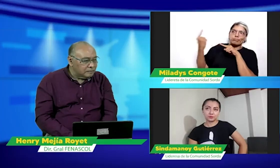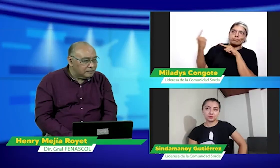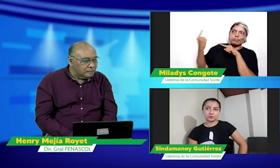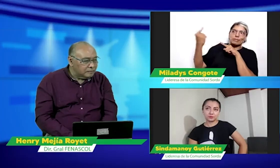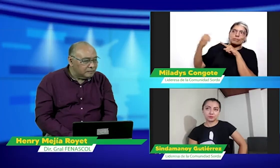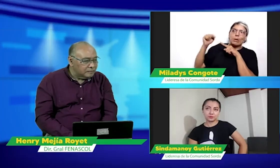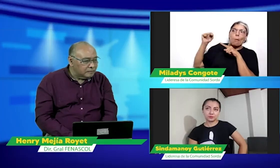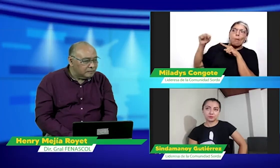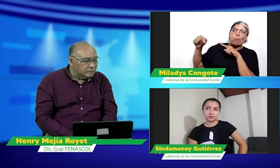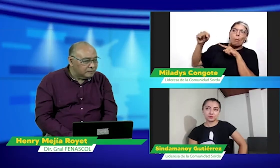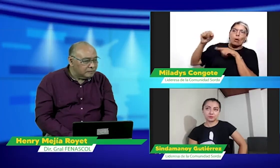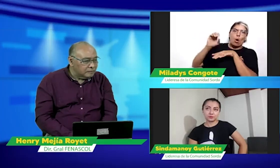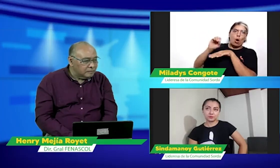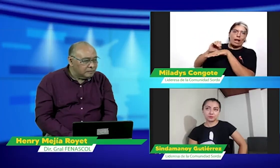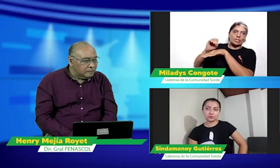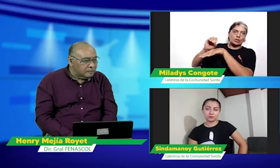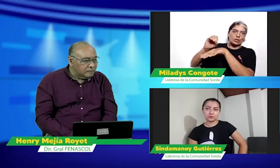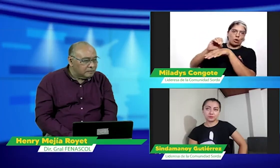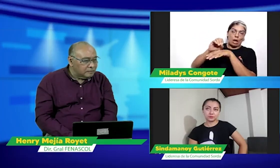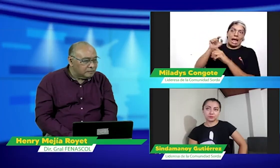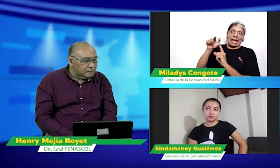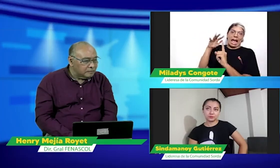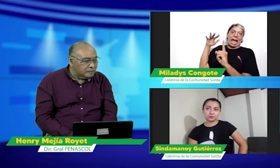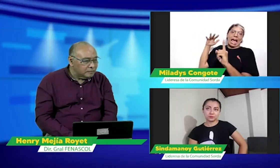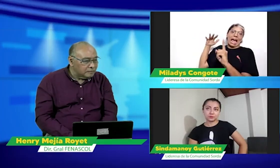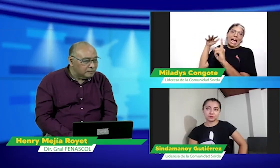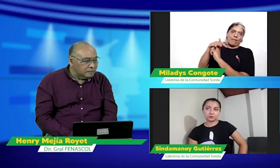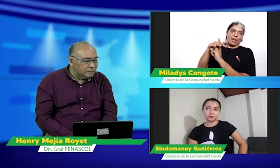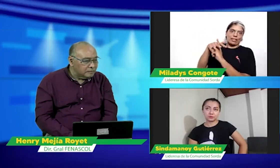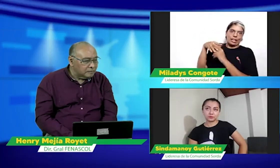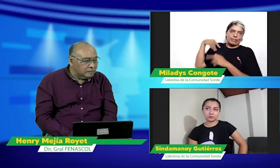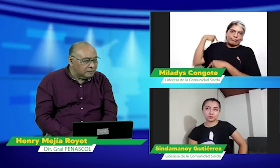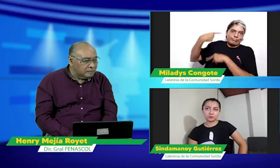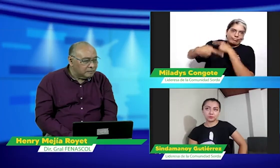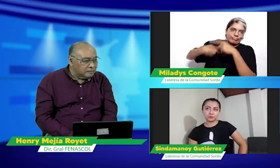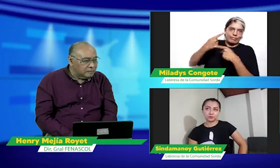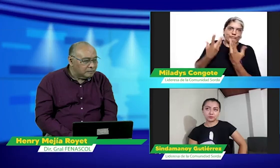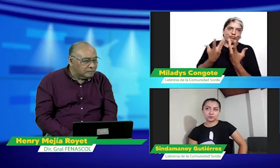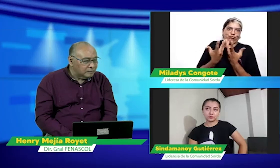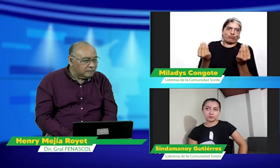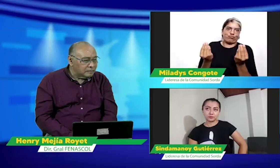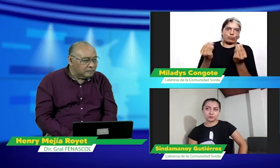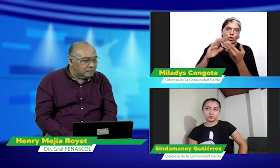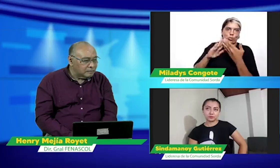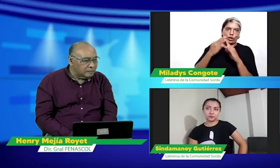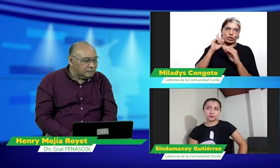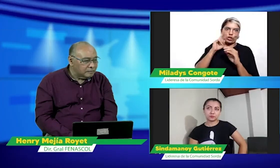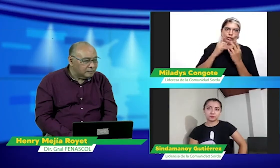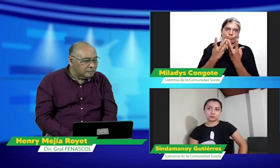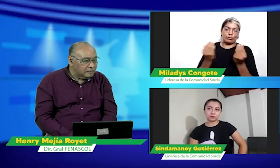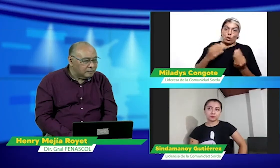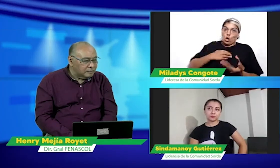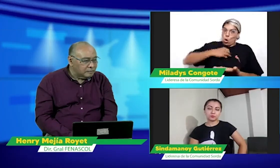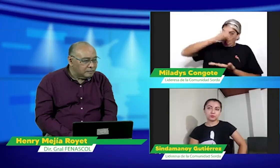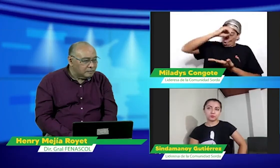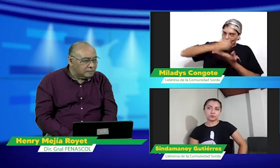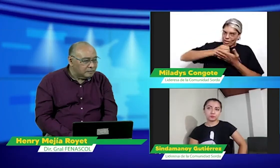piense en todas esas causas de esta disputa que nos han afectado de generación en